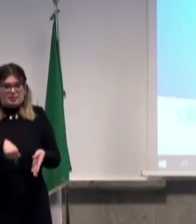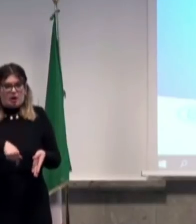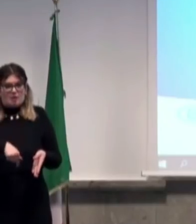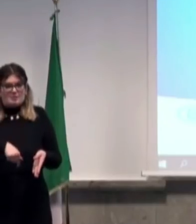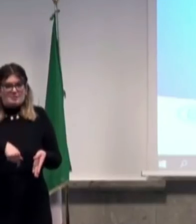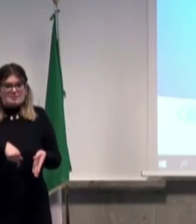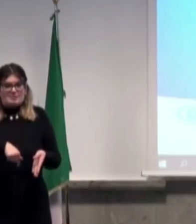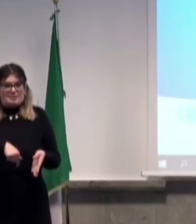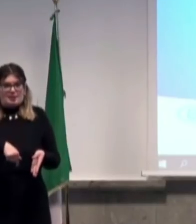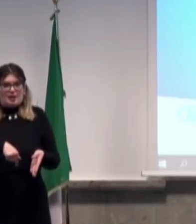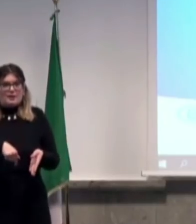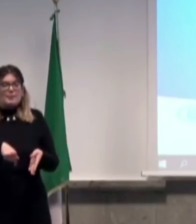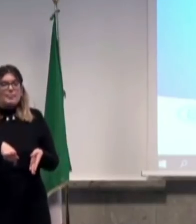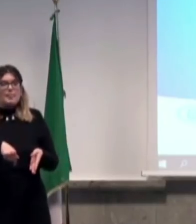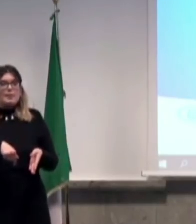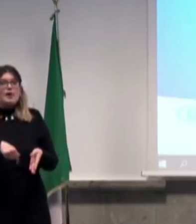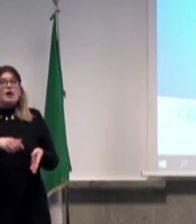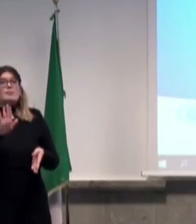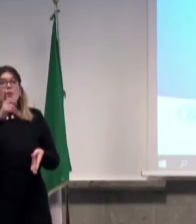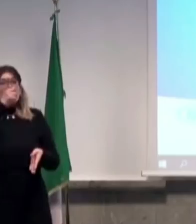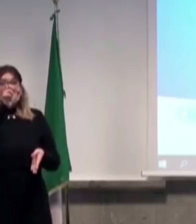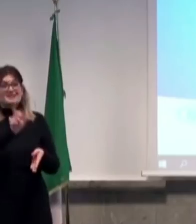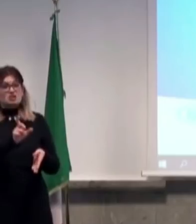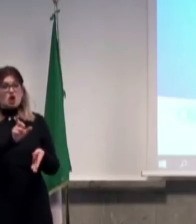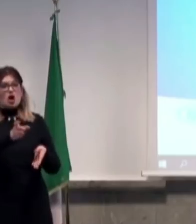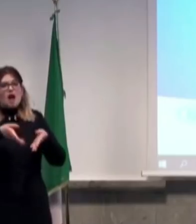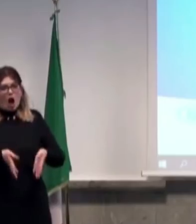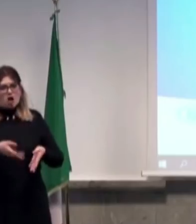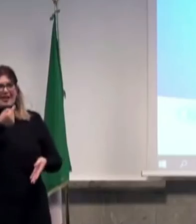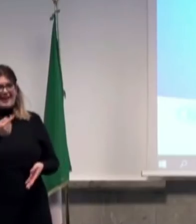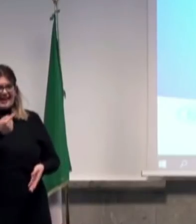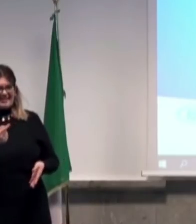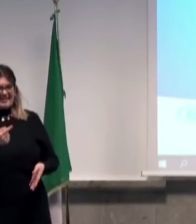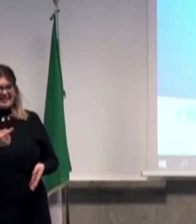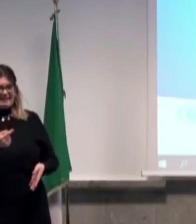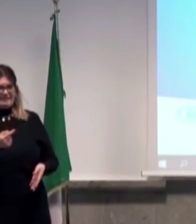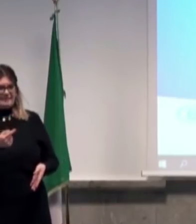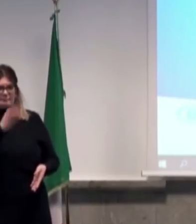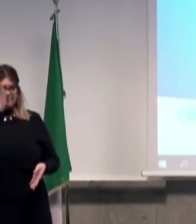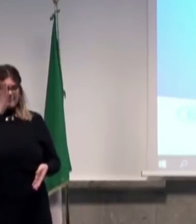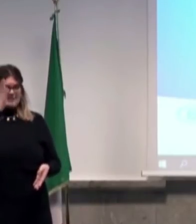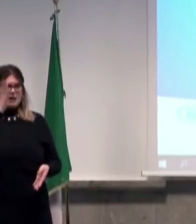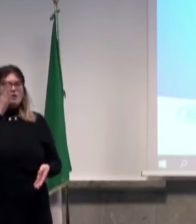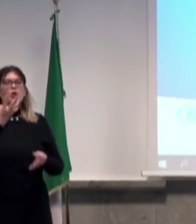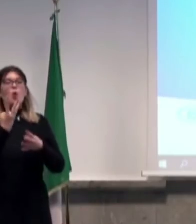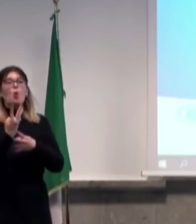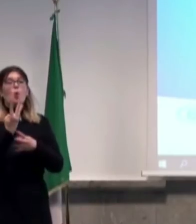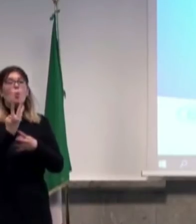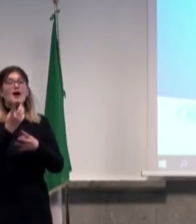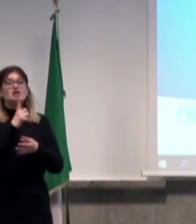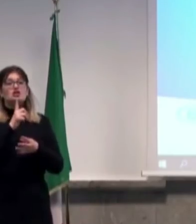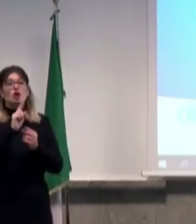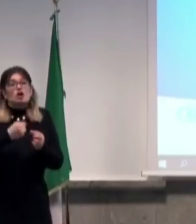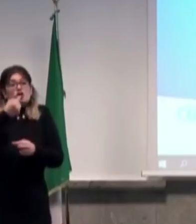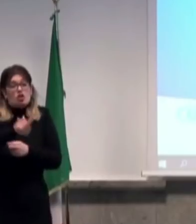È chiaro che un soggetto che oggi è negativo, quattro giorni dopo